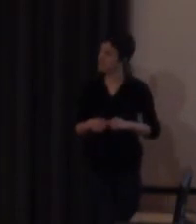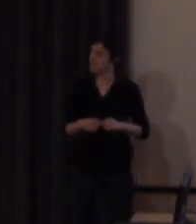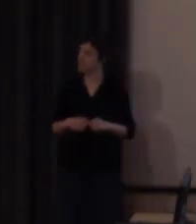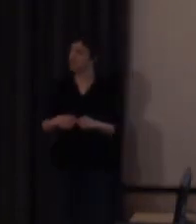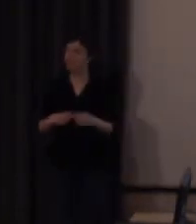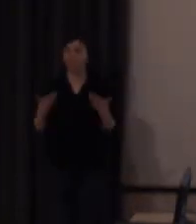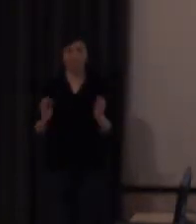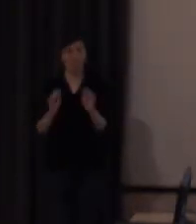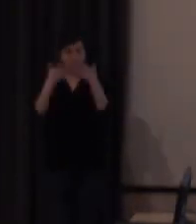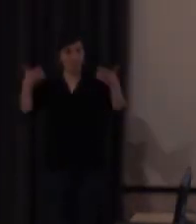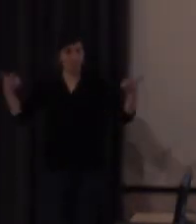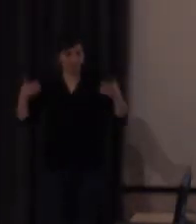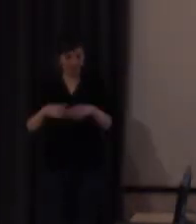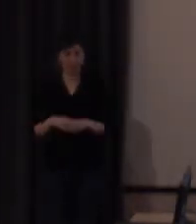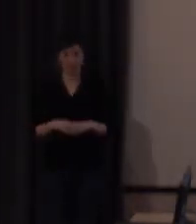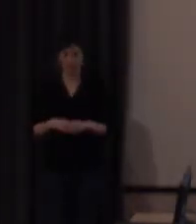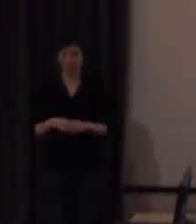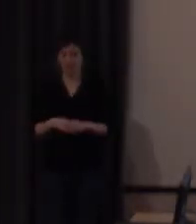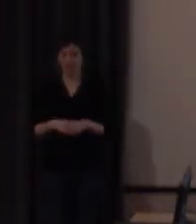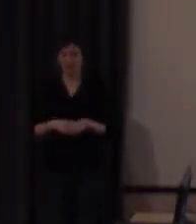eso es la primera frase ¿vale?